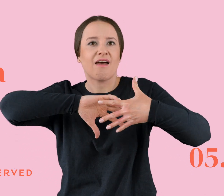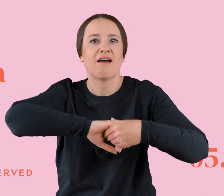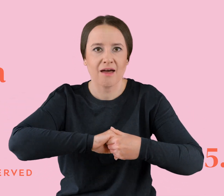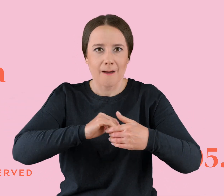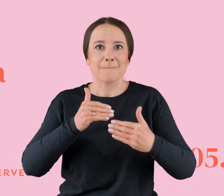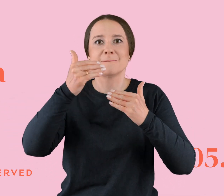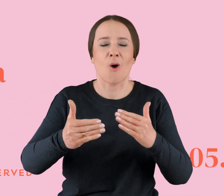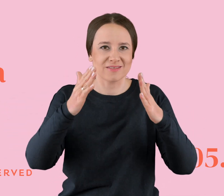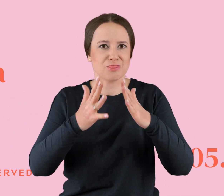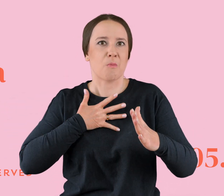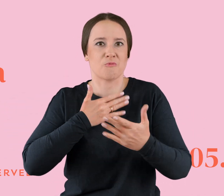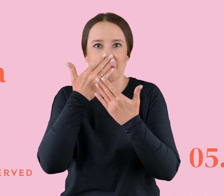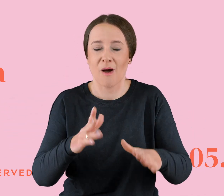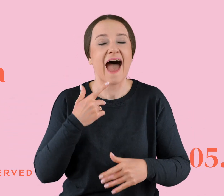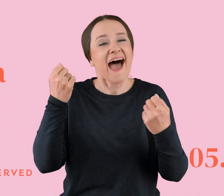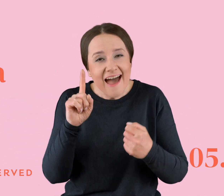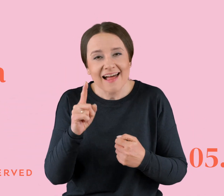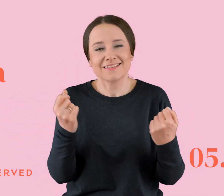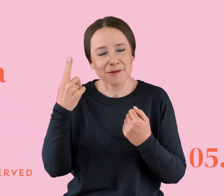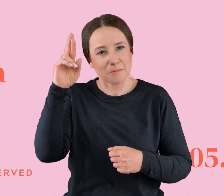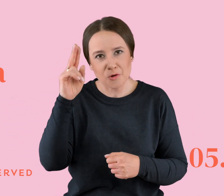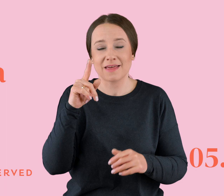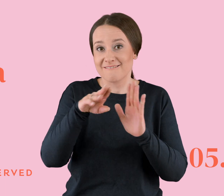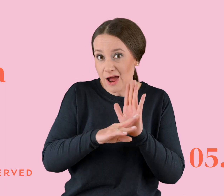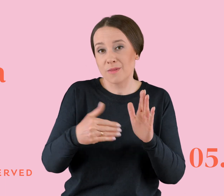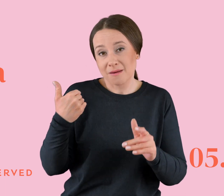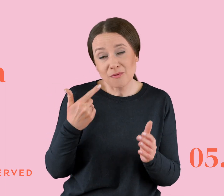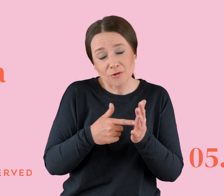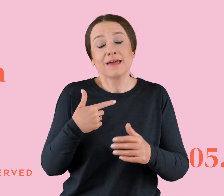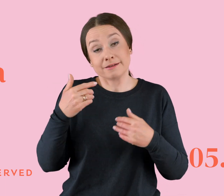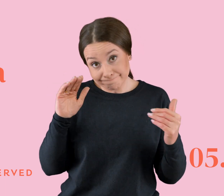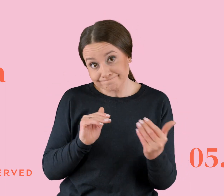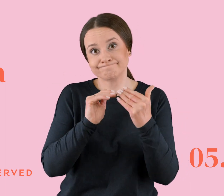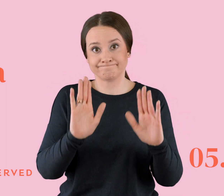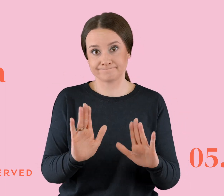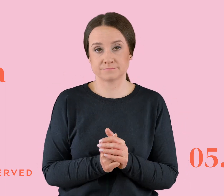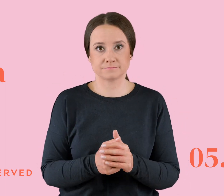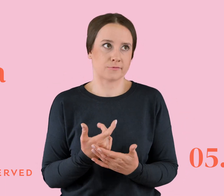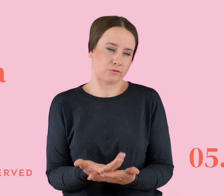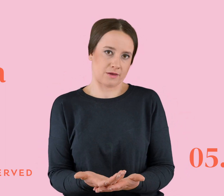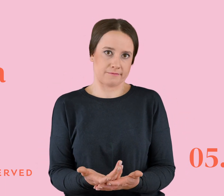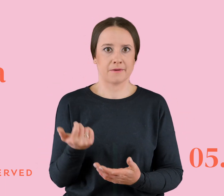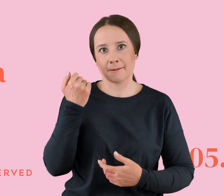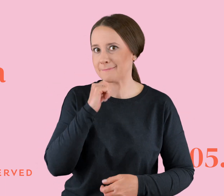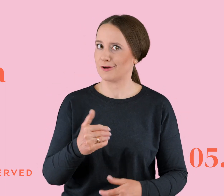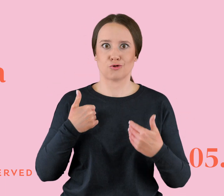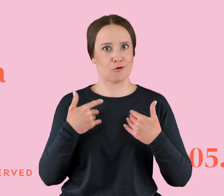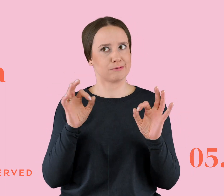się ją zrozumieć. No i skoro był taki warunek, no to ja na niego przystałem. Nie no, bardzo zdrowy warunek, muszę wam powiedzieć, że jeżeli musicie ukrywać